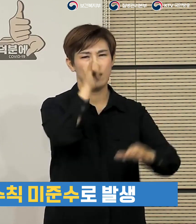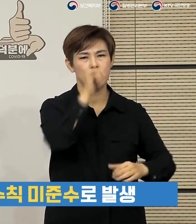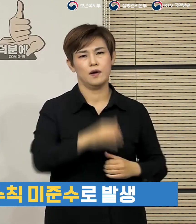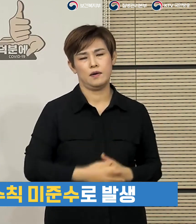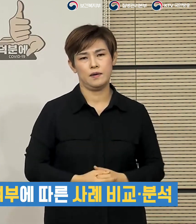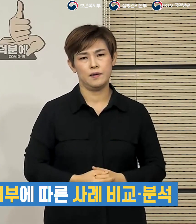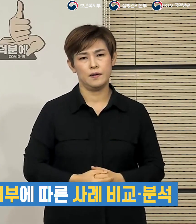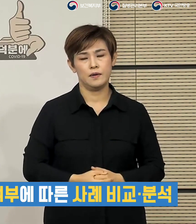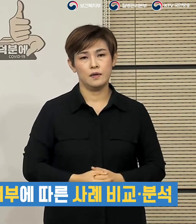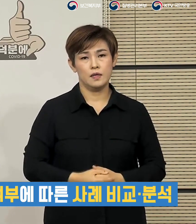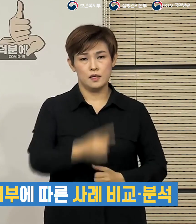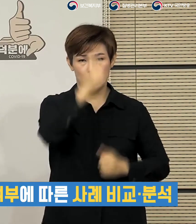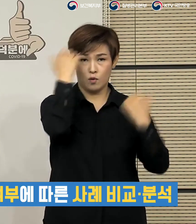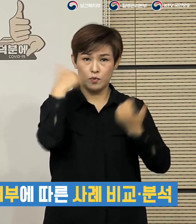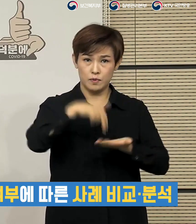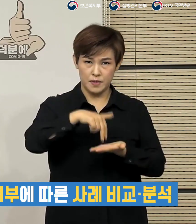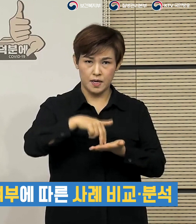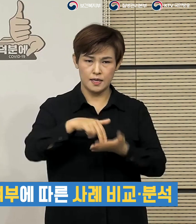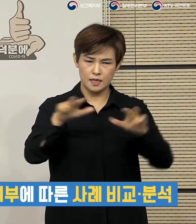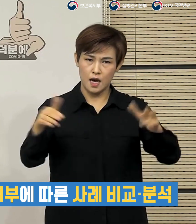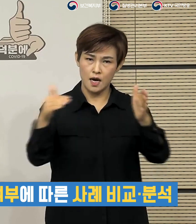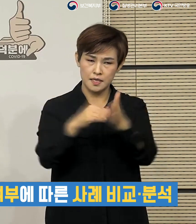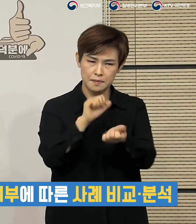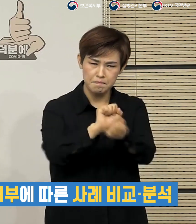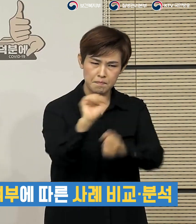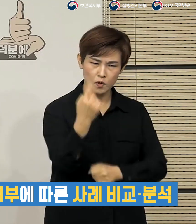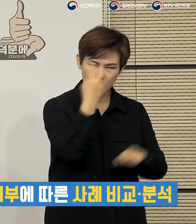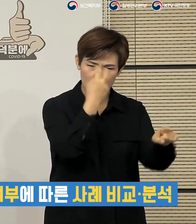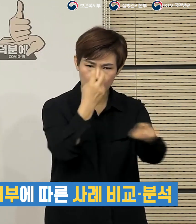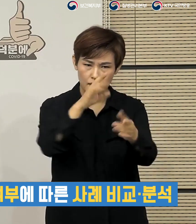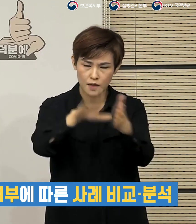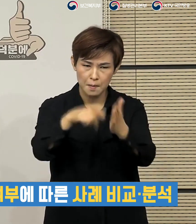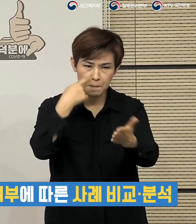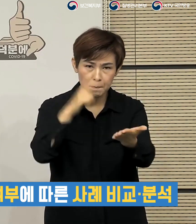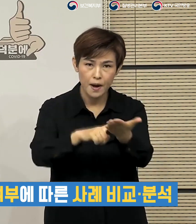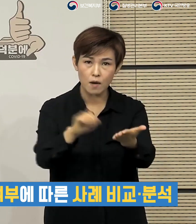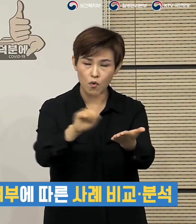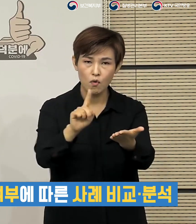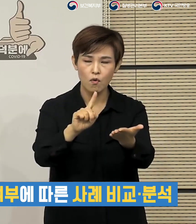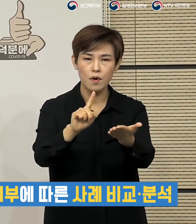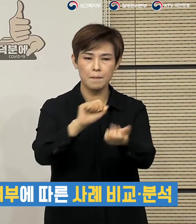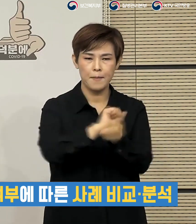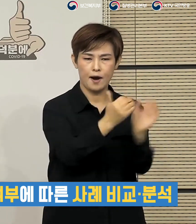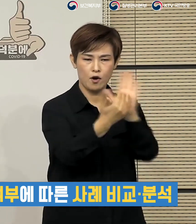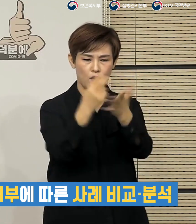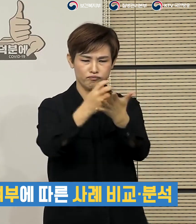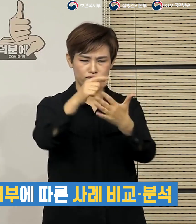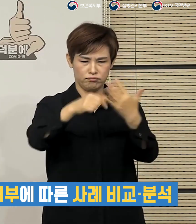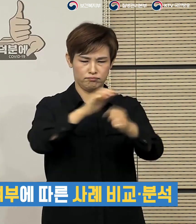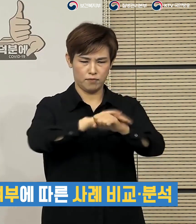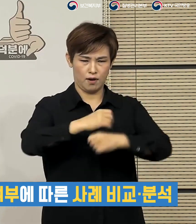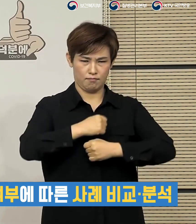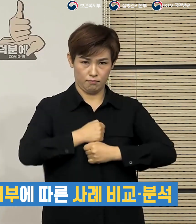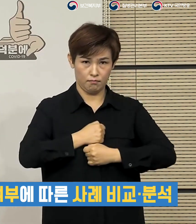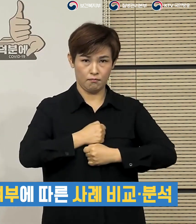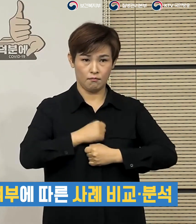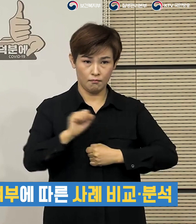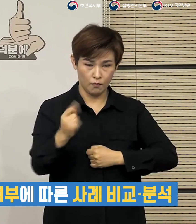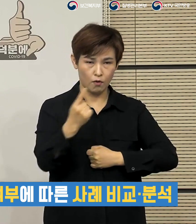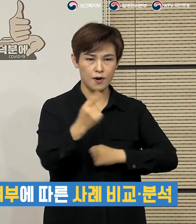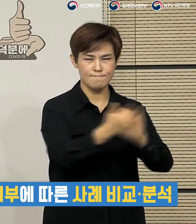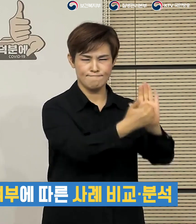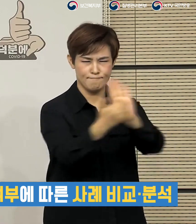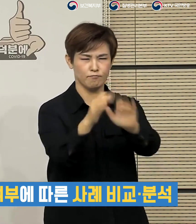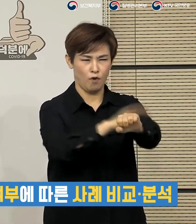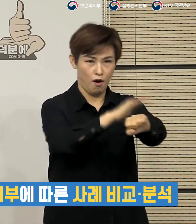정부는 그간 역학조사 결과에서 드러난 방역수칙 준수로 감염 확산을 막은 사례와